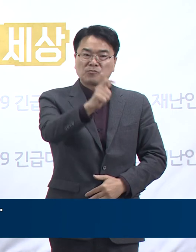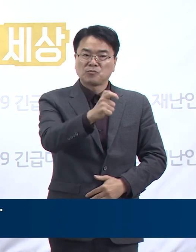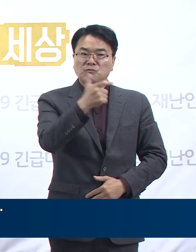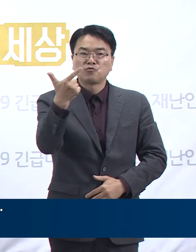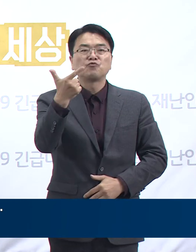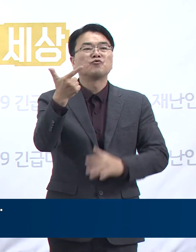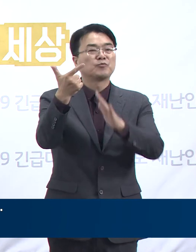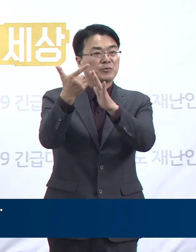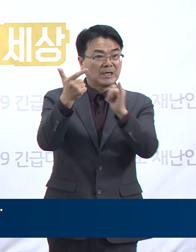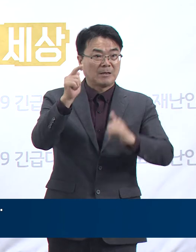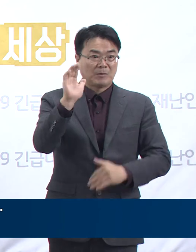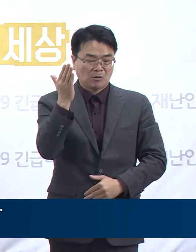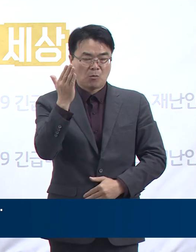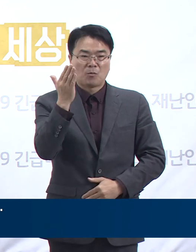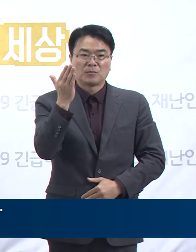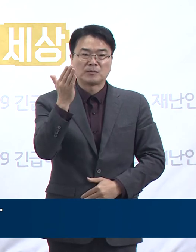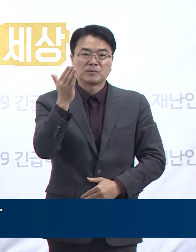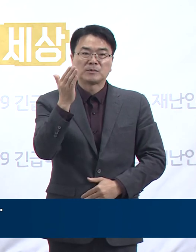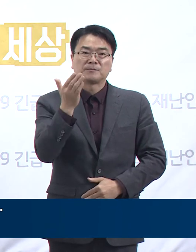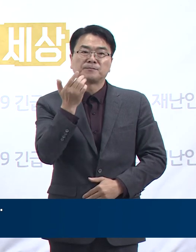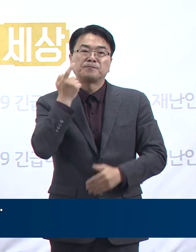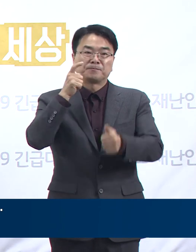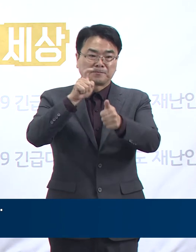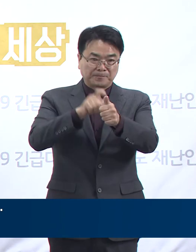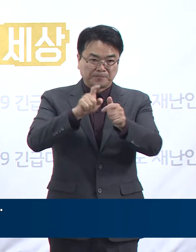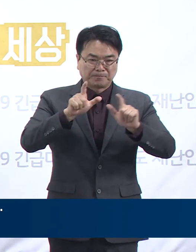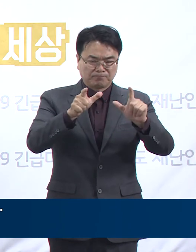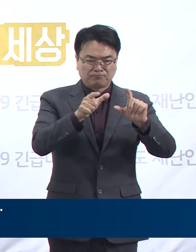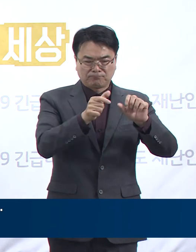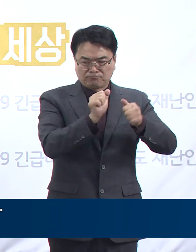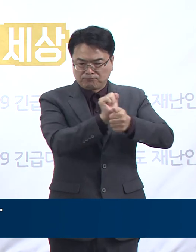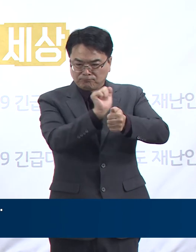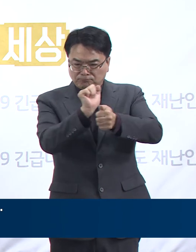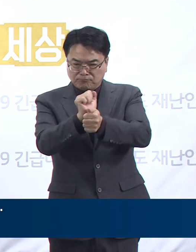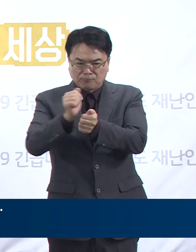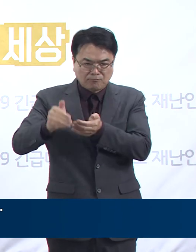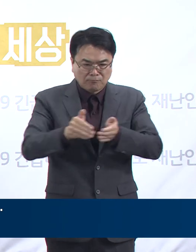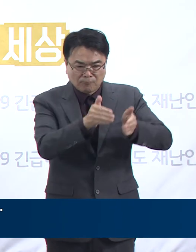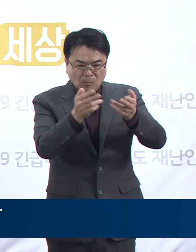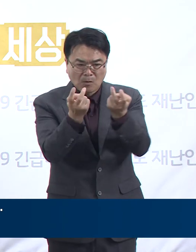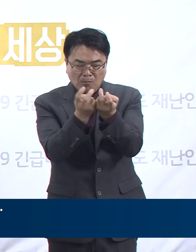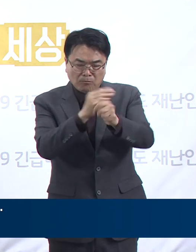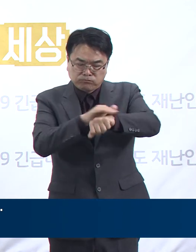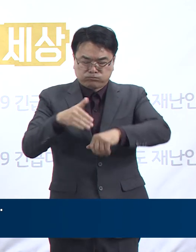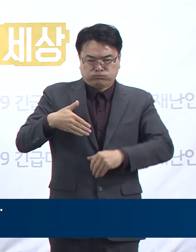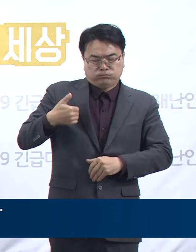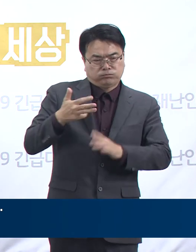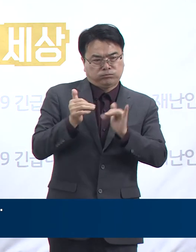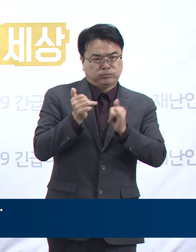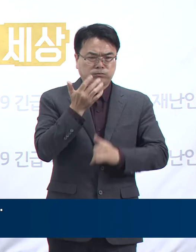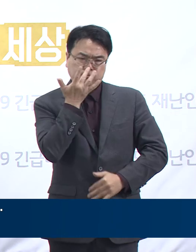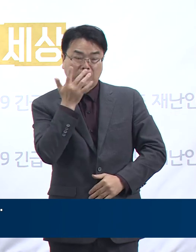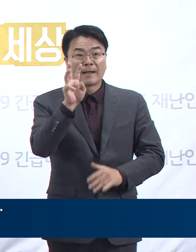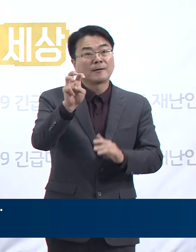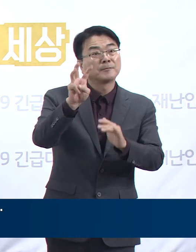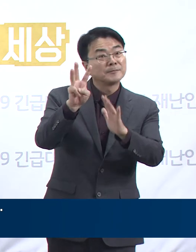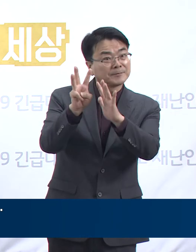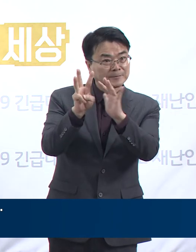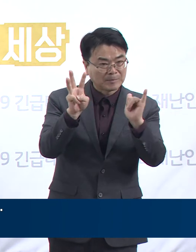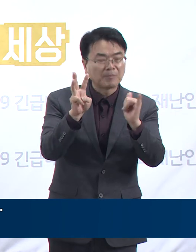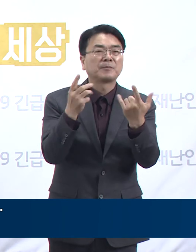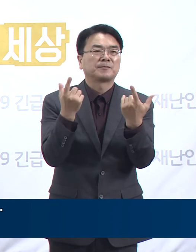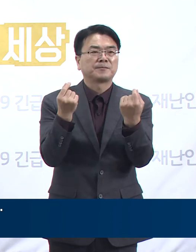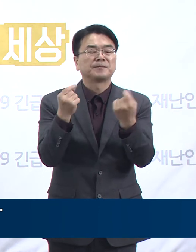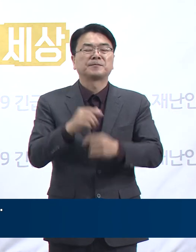66명이었습니다. 진단시 감염 경로를 알 수 없었던 확진자는 33명으로 전체의 약 19.4